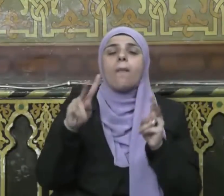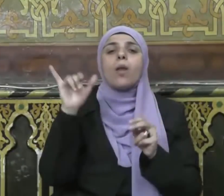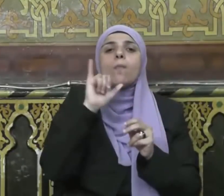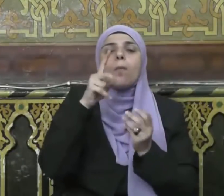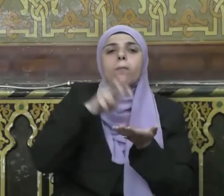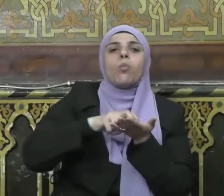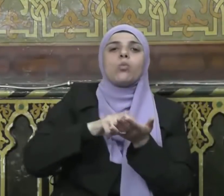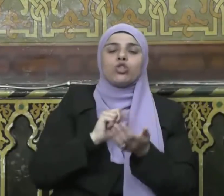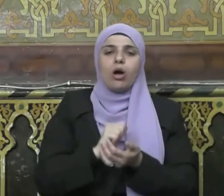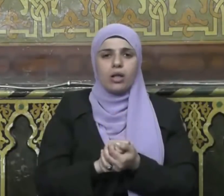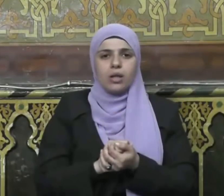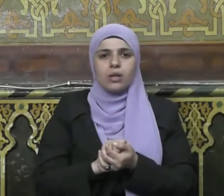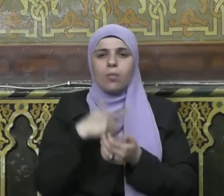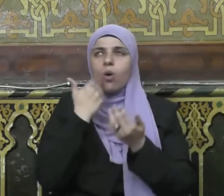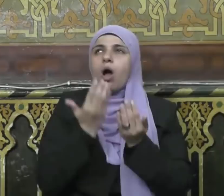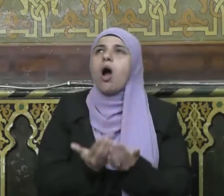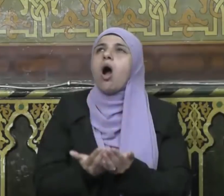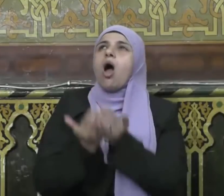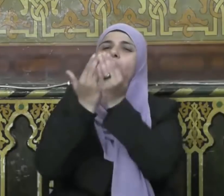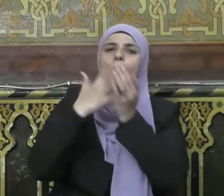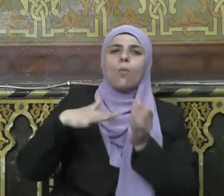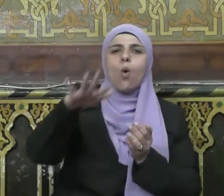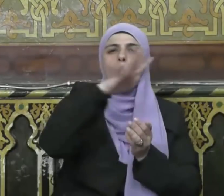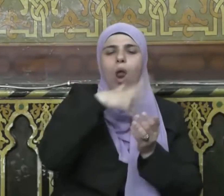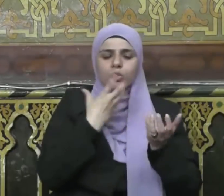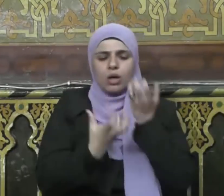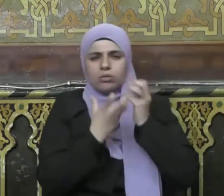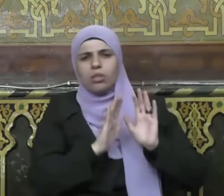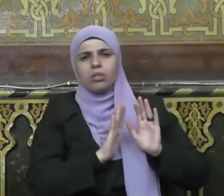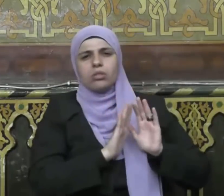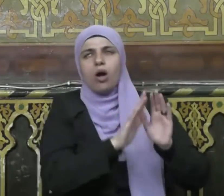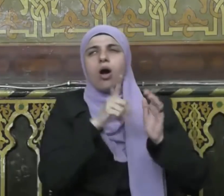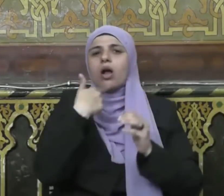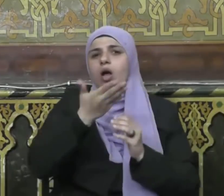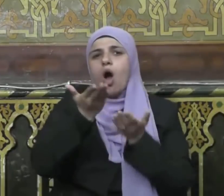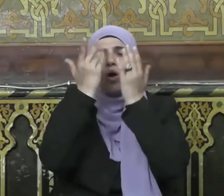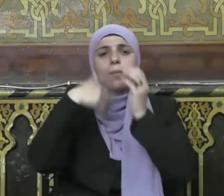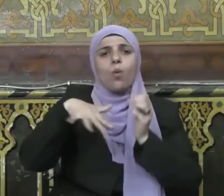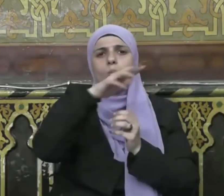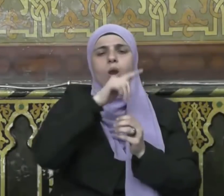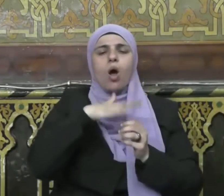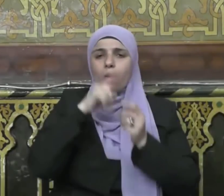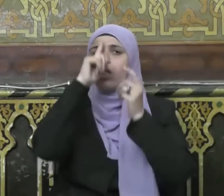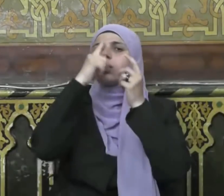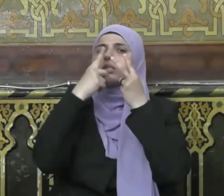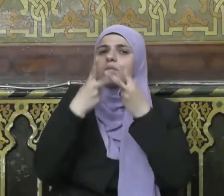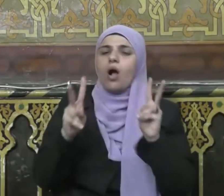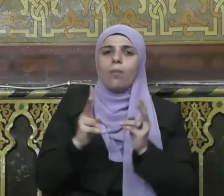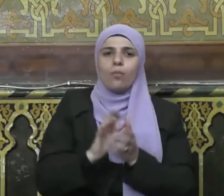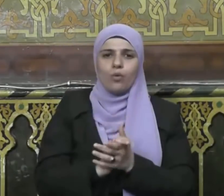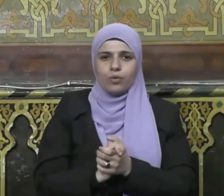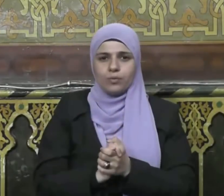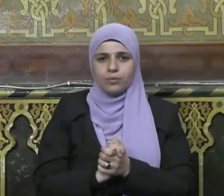المتقين اللهم اجعلنا من عتقائك من النار ومن المقبولين ترجمة نانسي